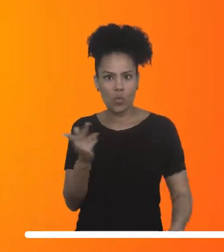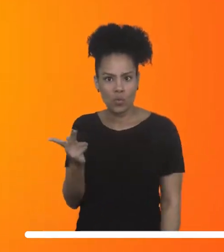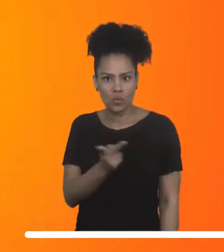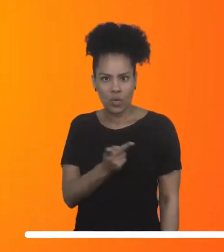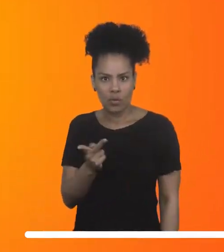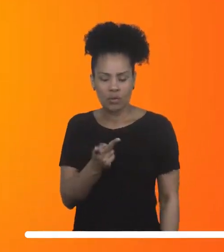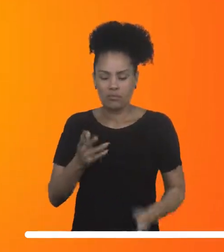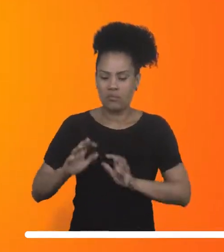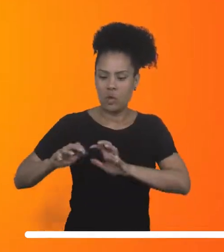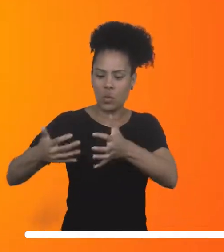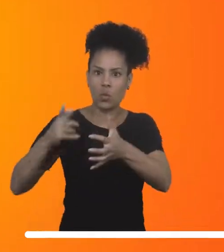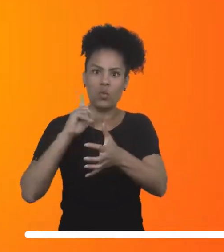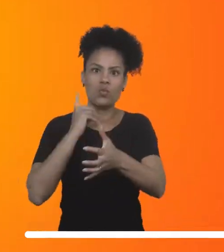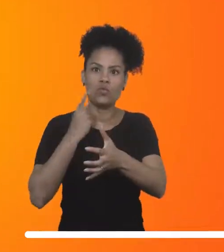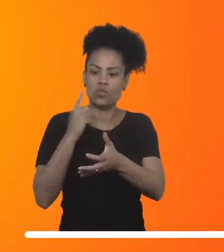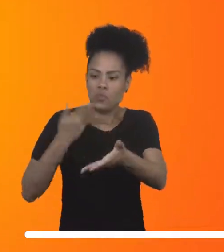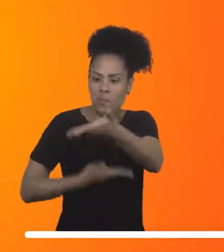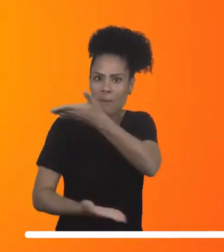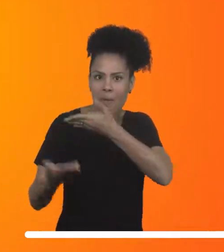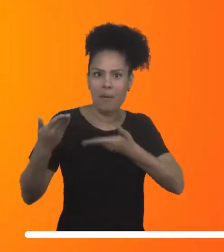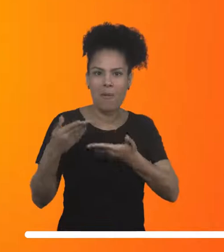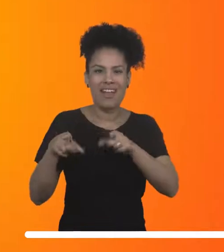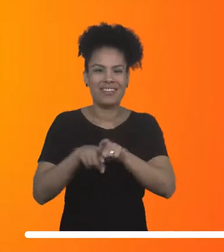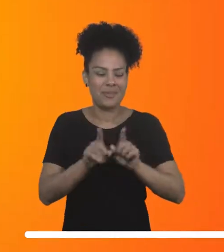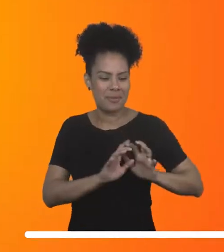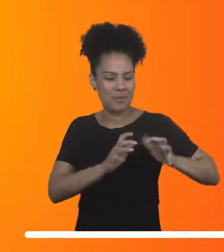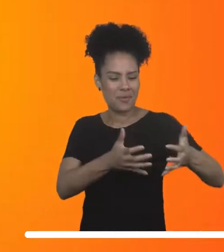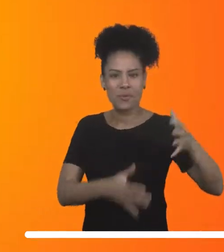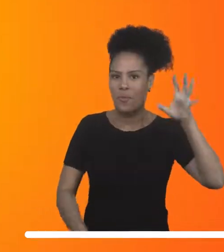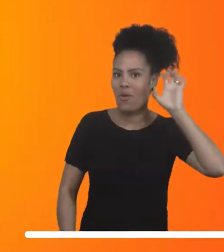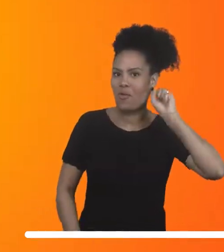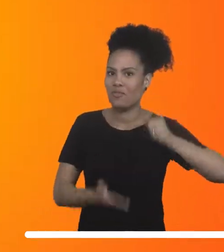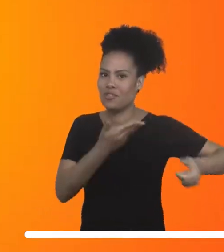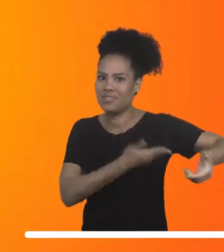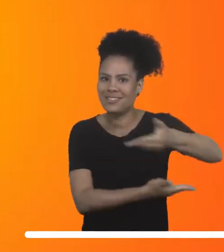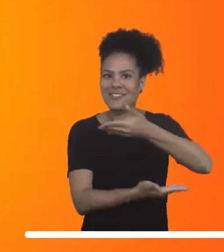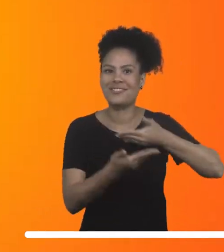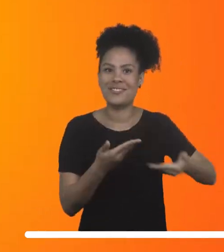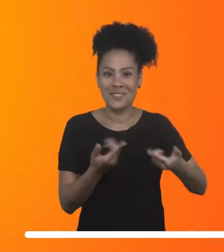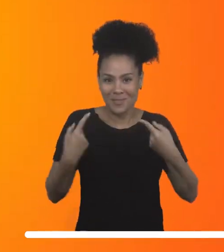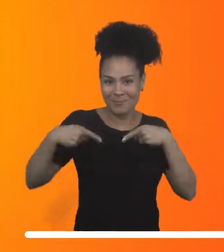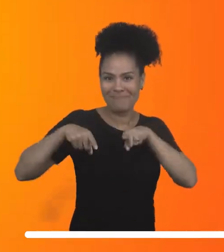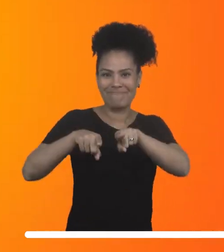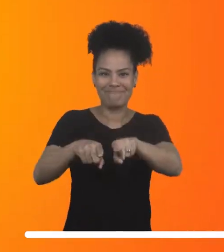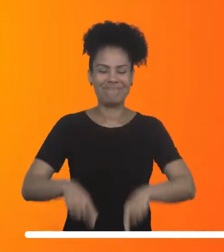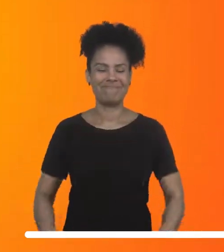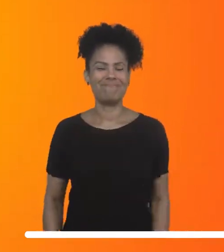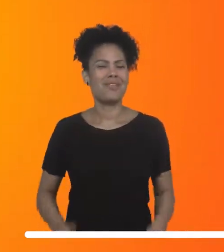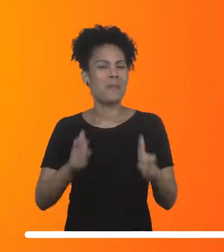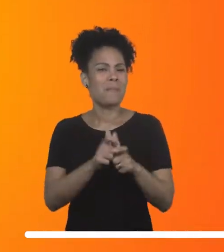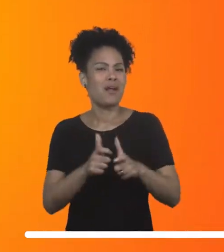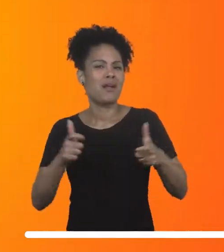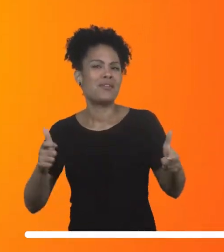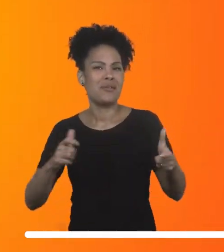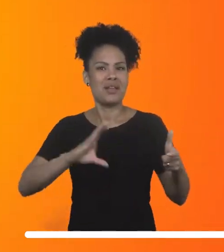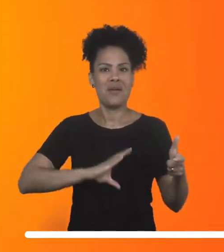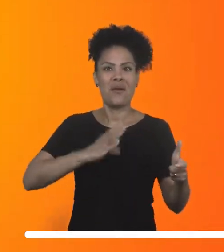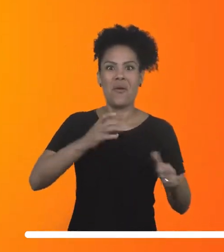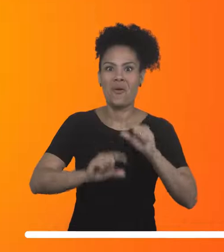o dos surdos e dos ouvintes. Em grande parte dos casos, os Kodas servem como intérpretes para os